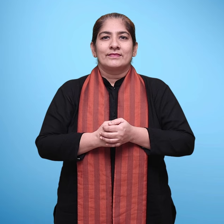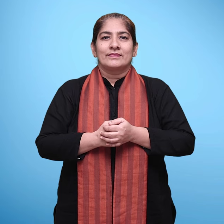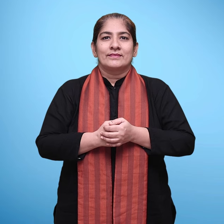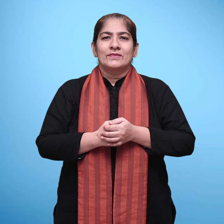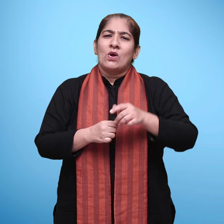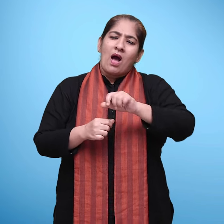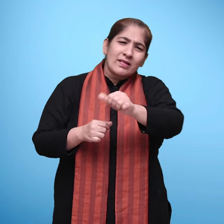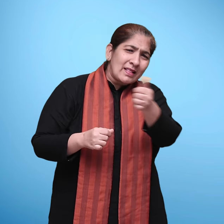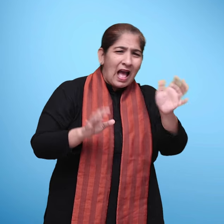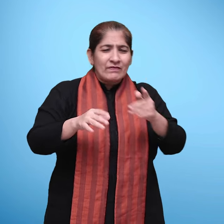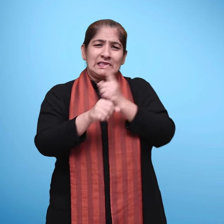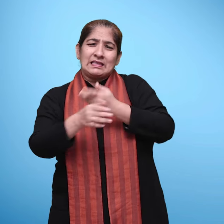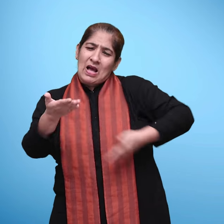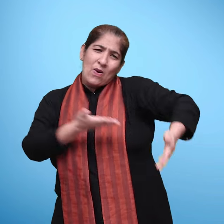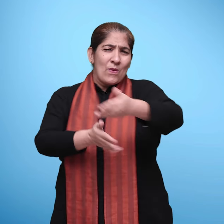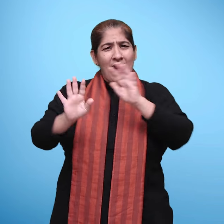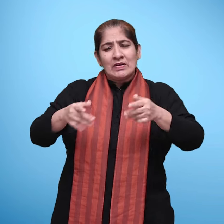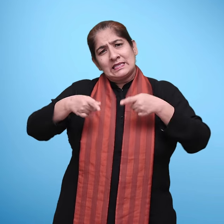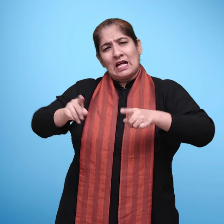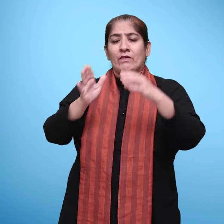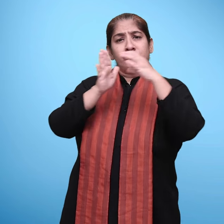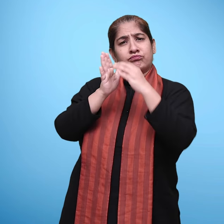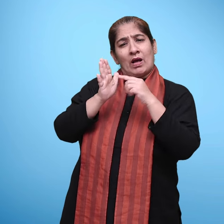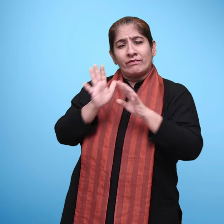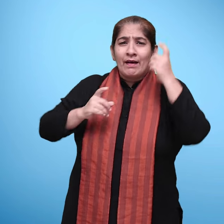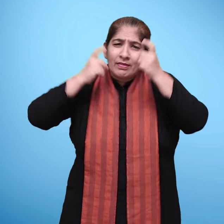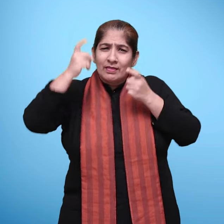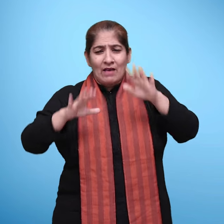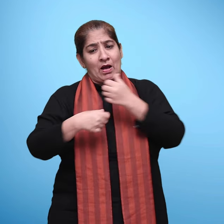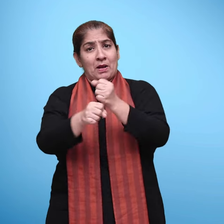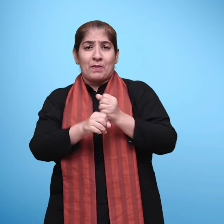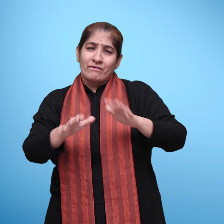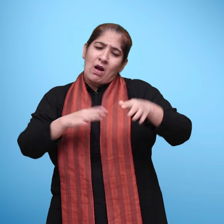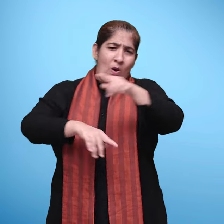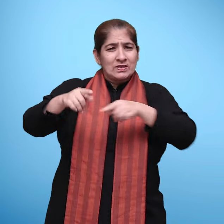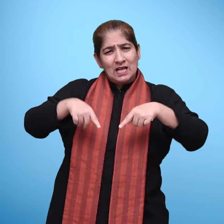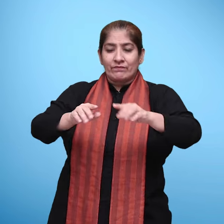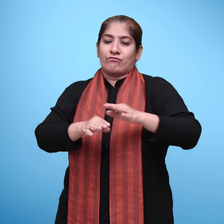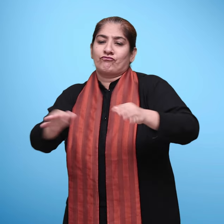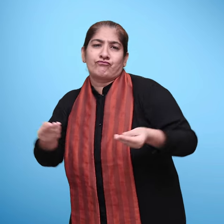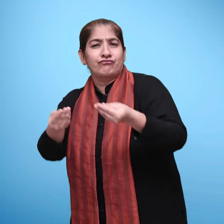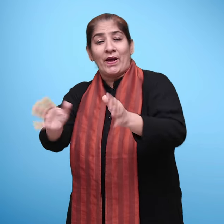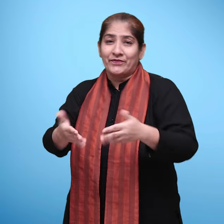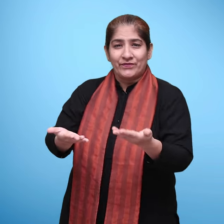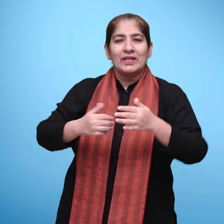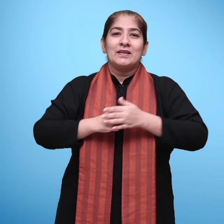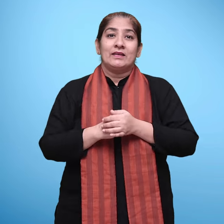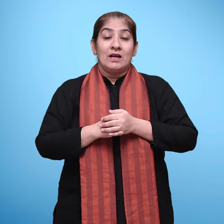इसके अतरिक्त, शिक्षक भी इस तरहां की पहिलियां बना कर बच्चों को दे हो सकता है कि कक्षा एक के अंत तक